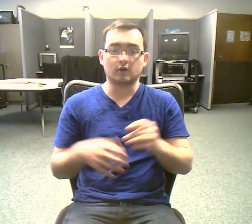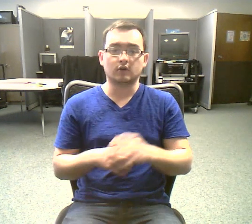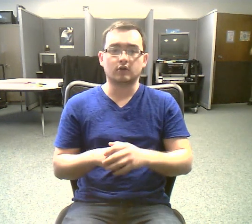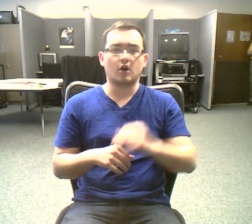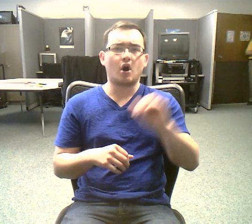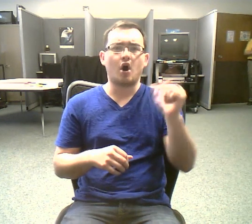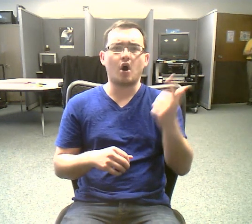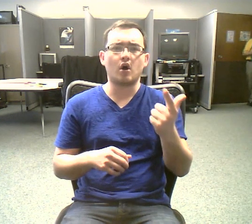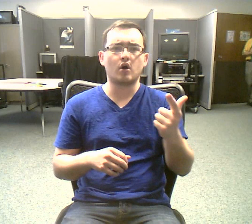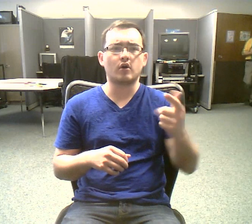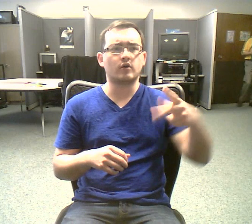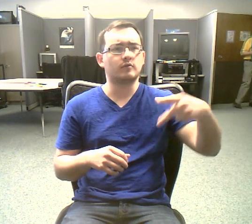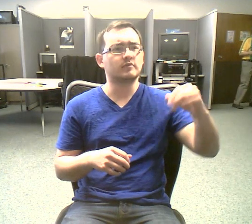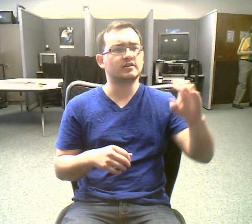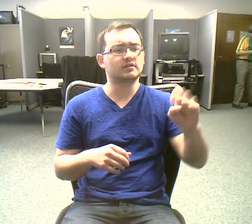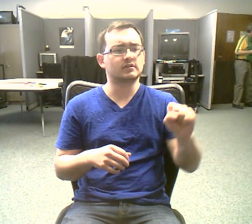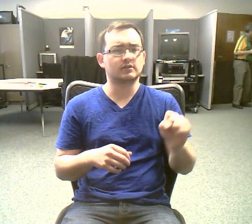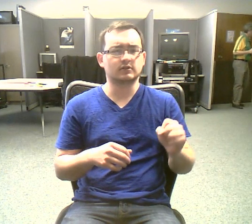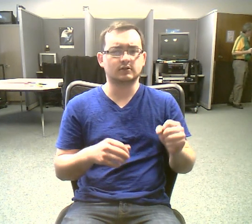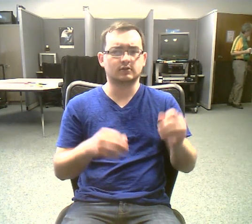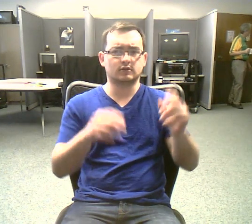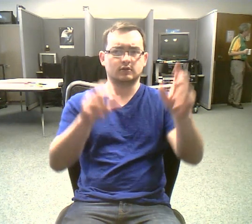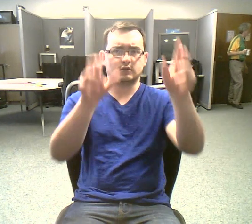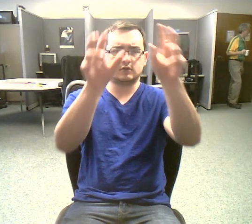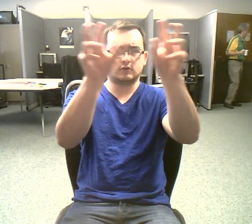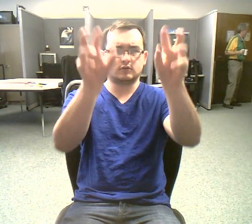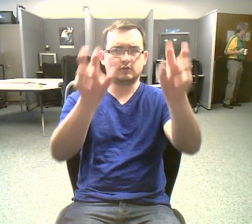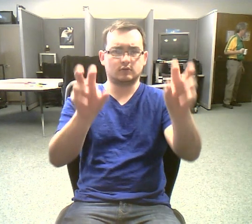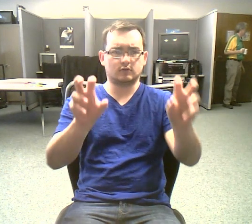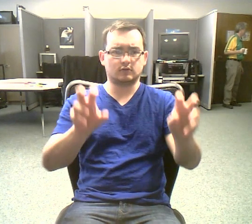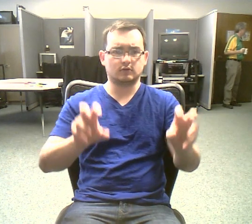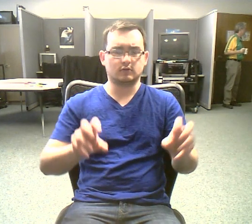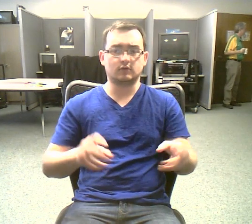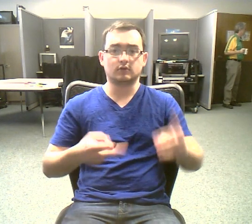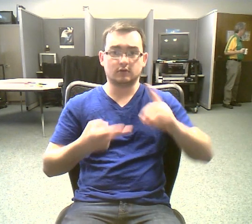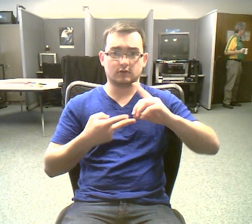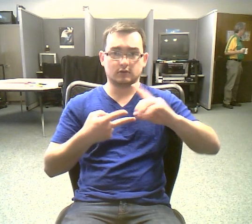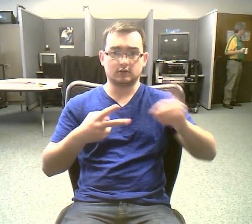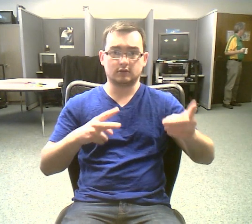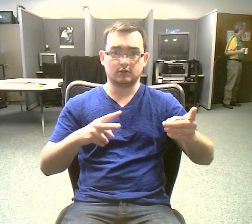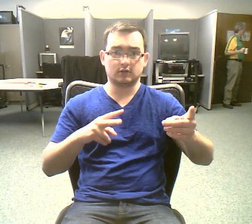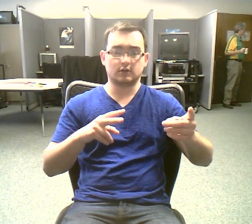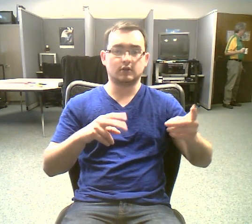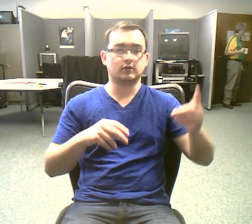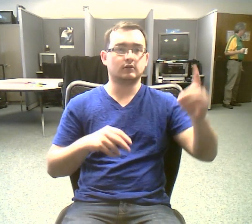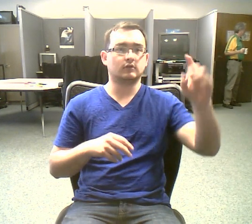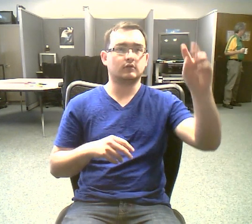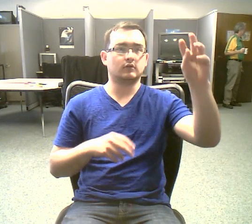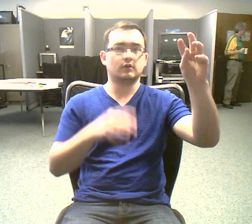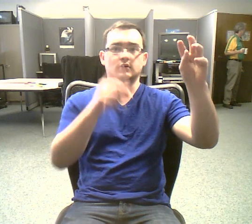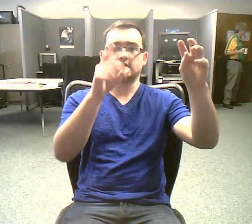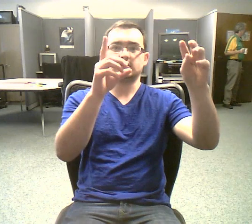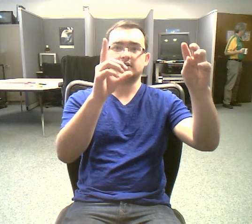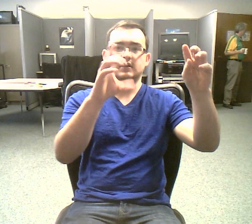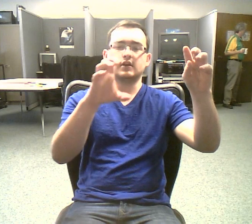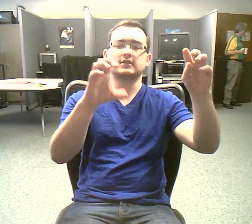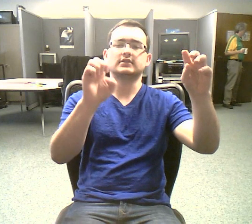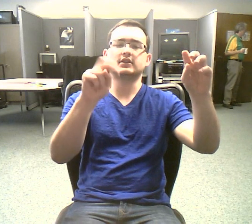themselves for the big split. The DNA lines up along the central axis. And the centrials send out specialized